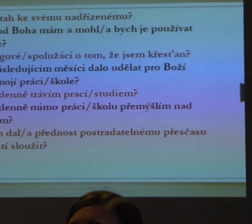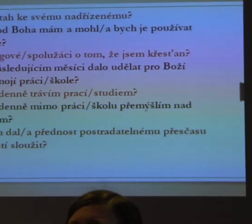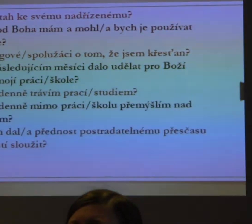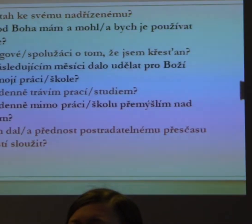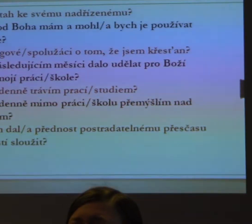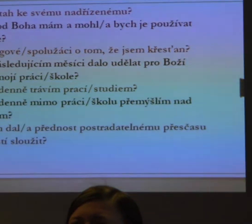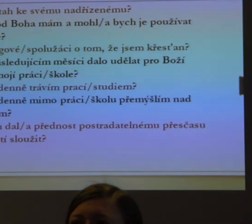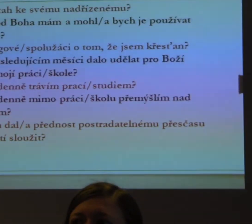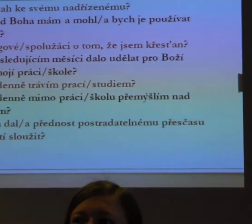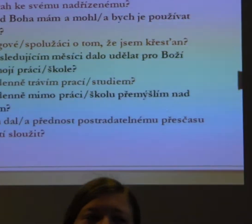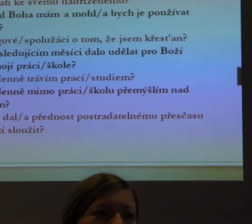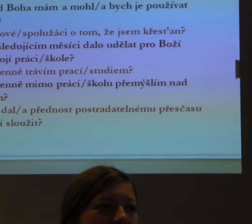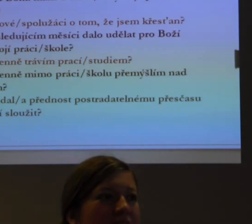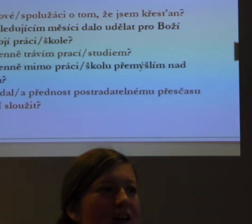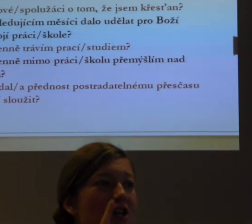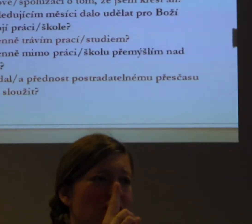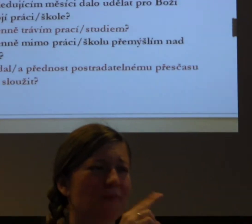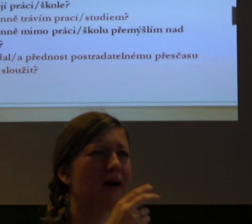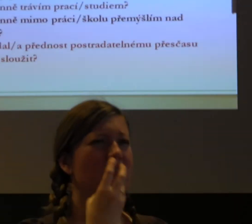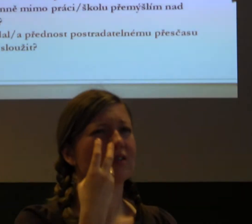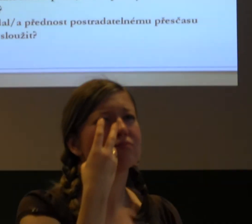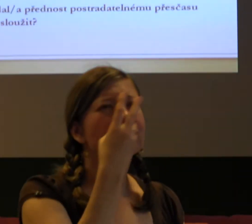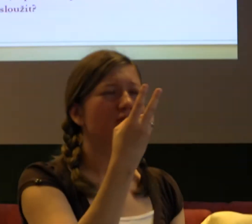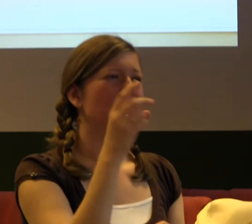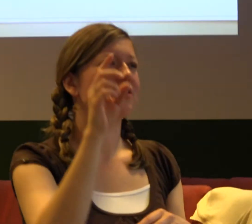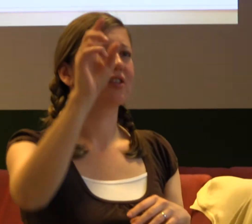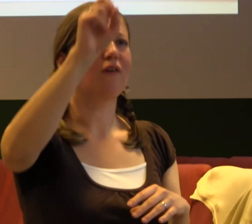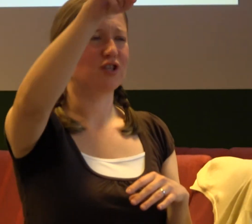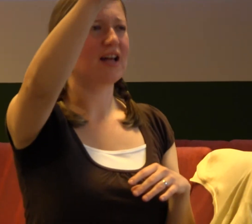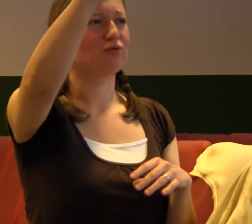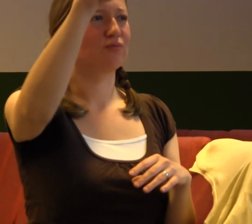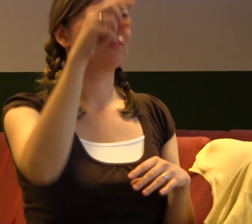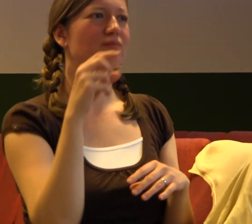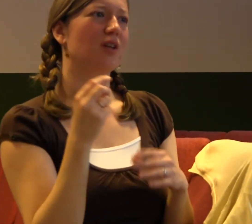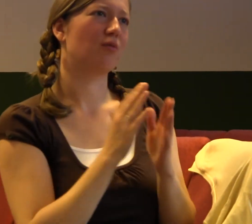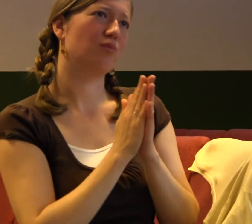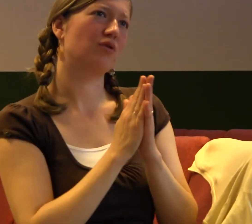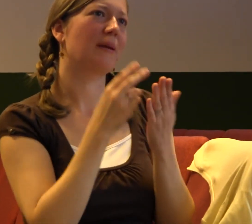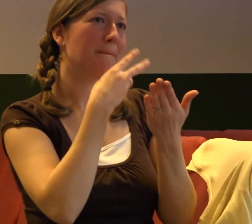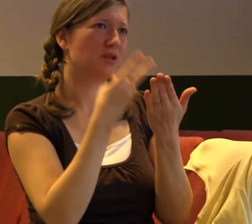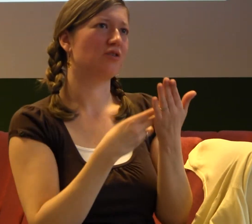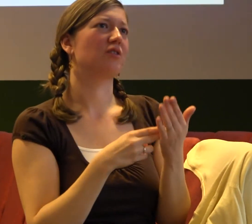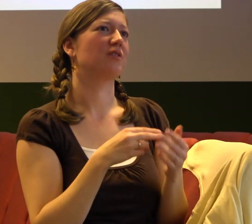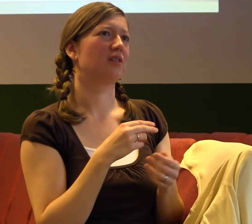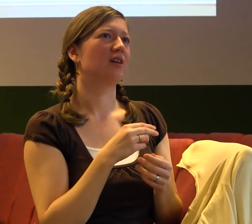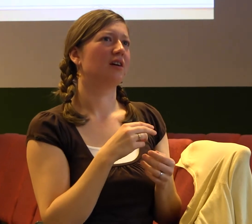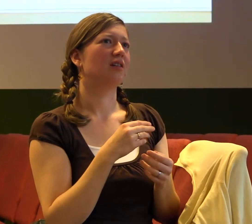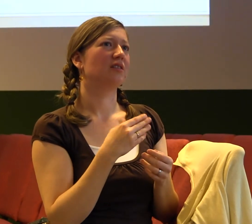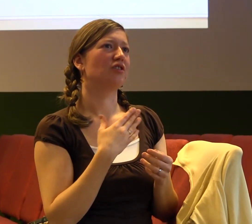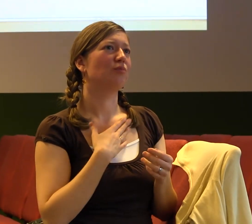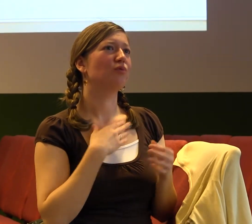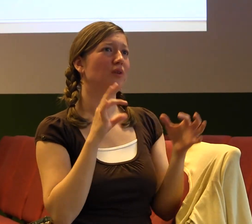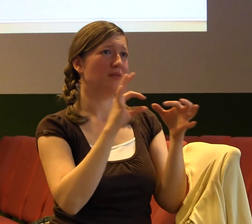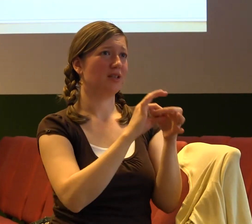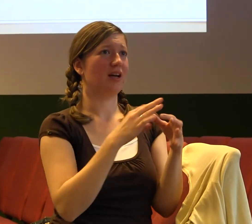přečíst. Dobře, to nejde vzadu přečíst, takže já bych to přečetla ty otázky. První otázka je, jaký mám vztah ke svému nadřízenému.